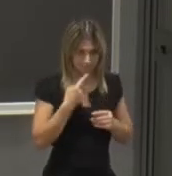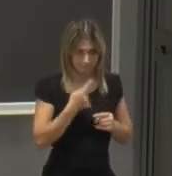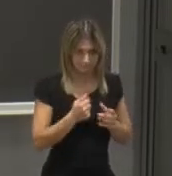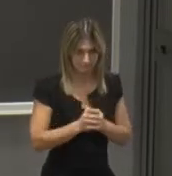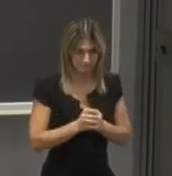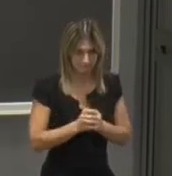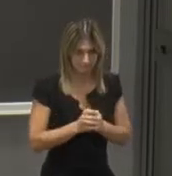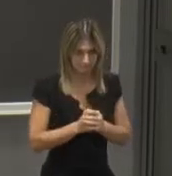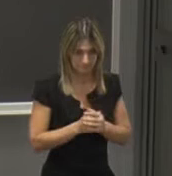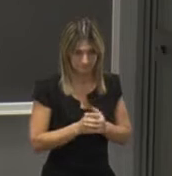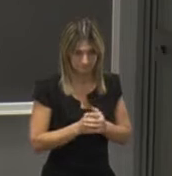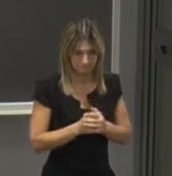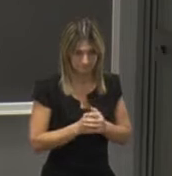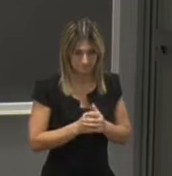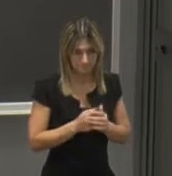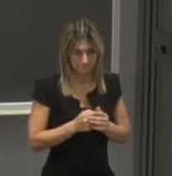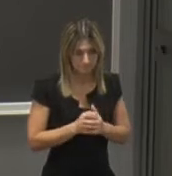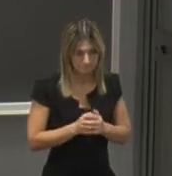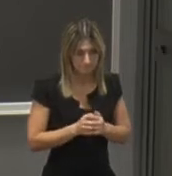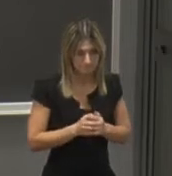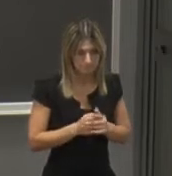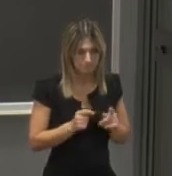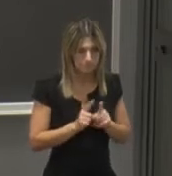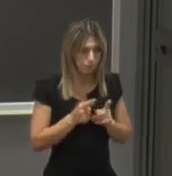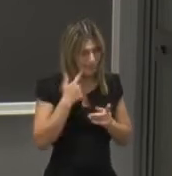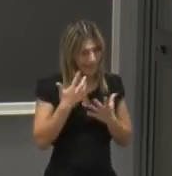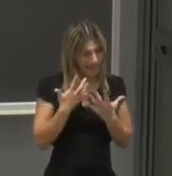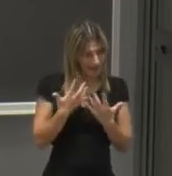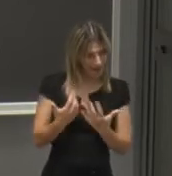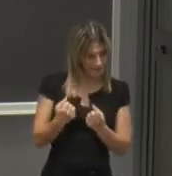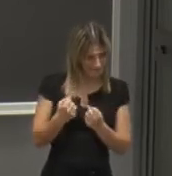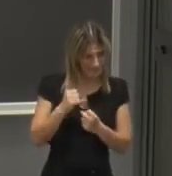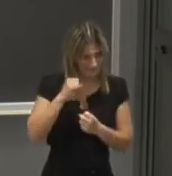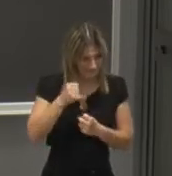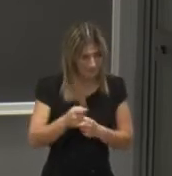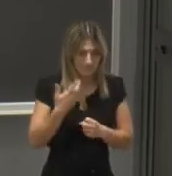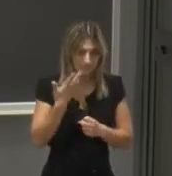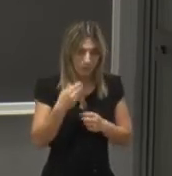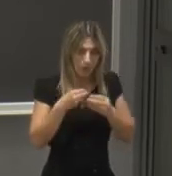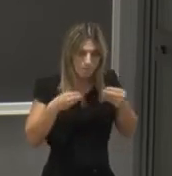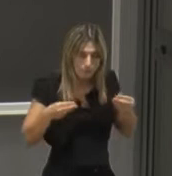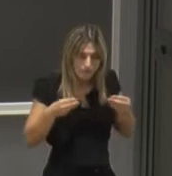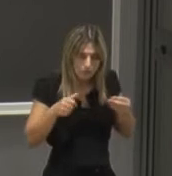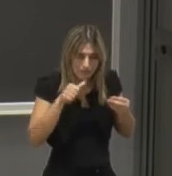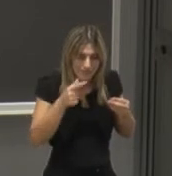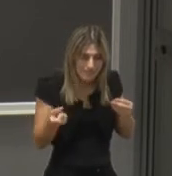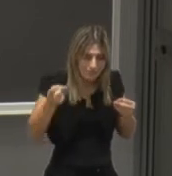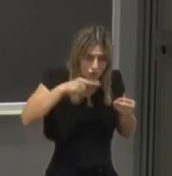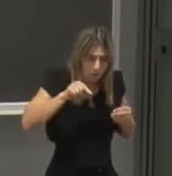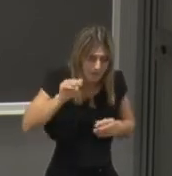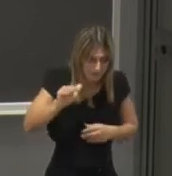per così dire attraenti per il professionista del domani